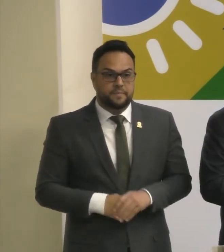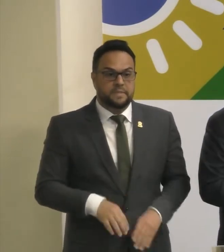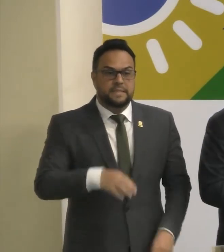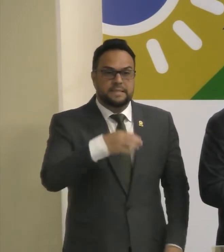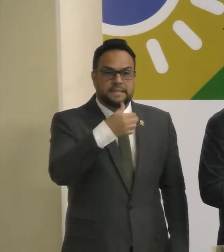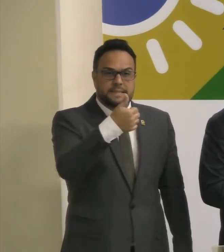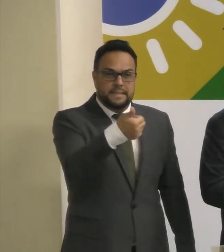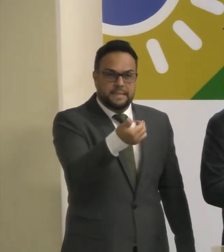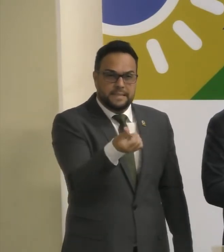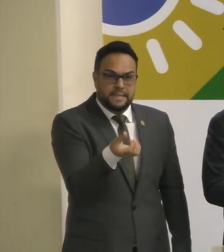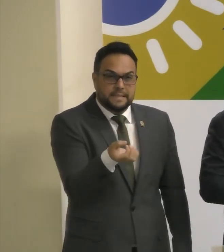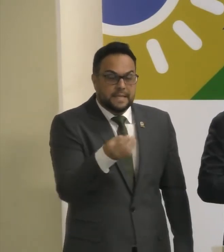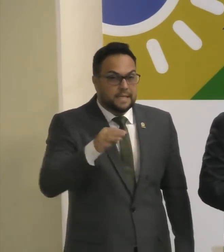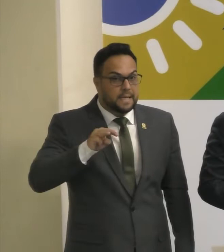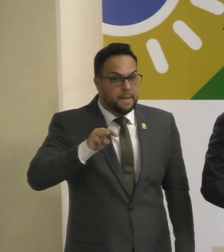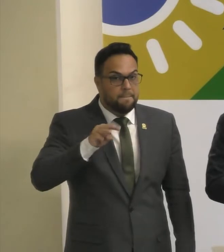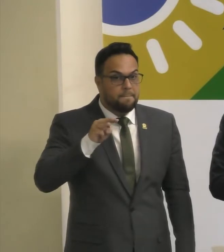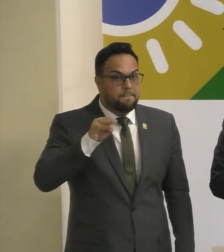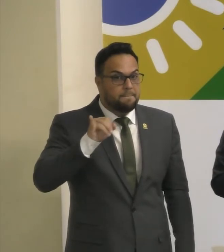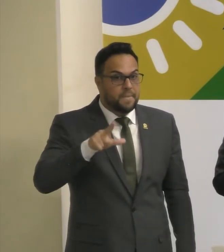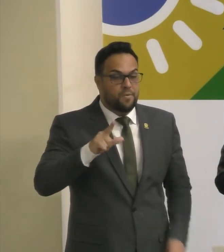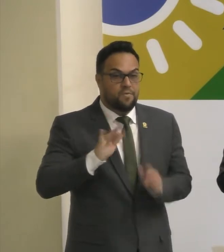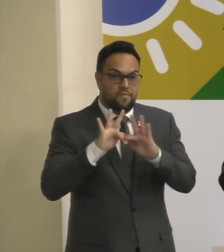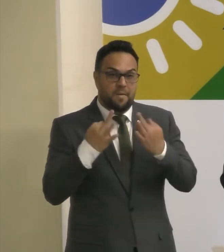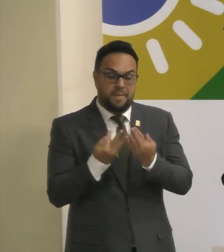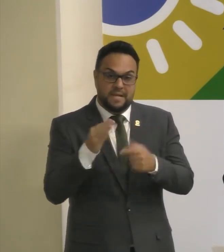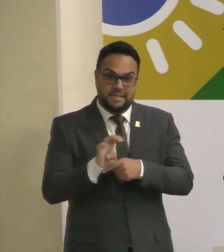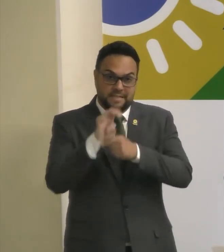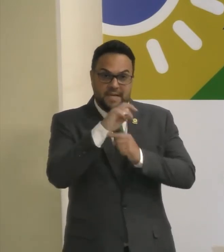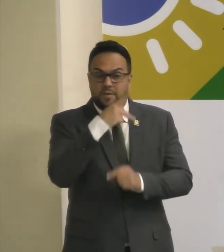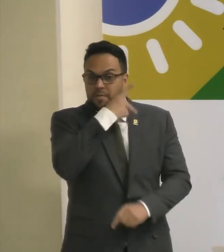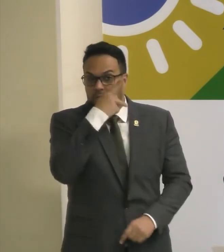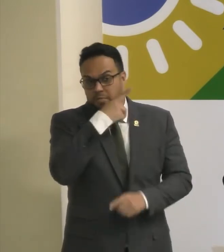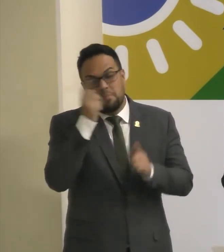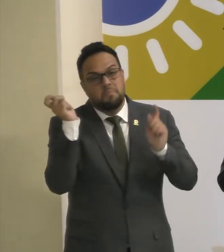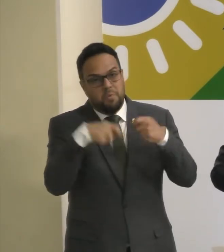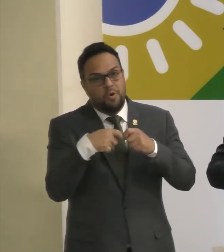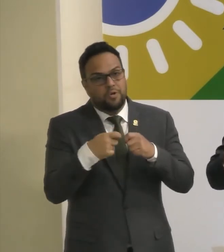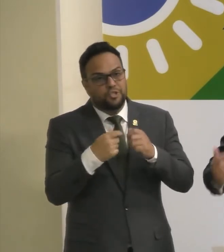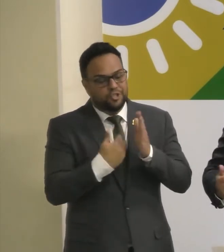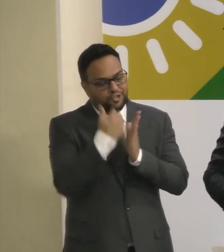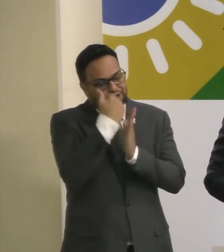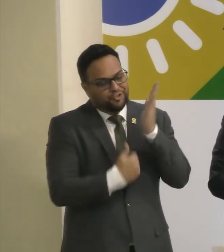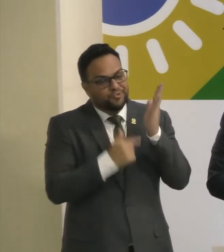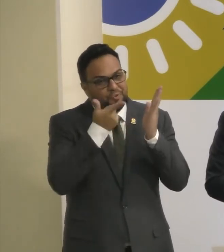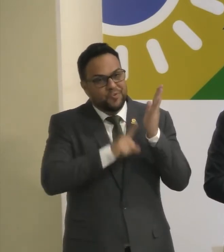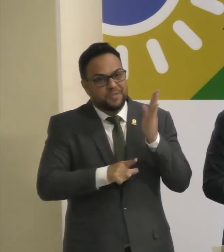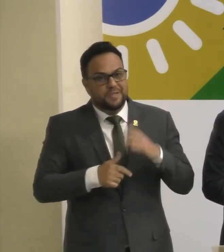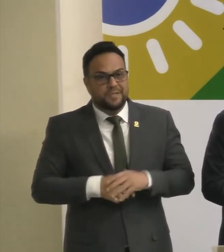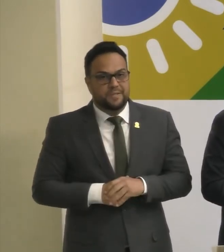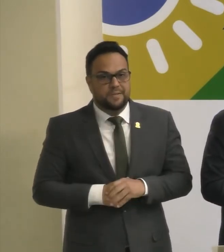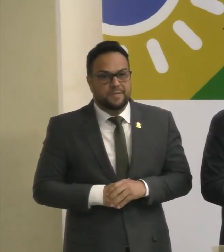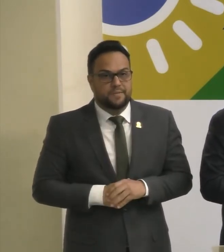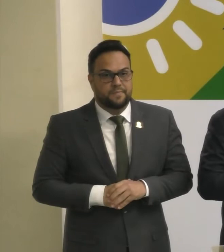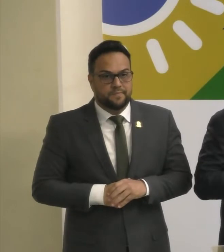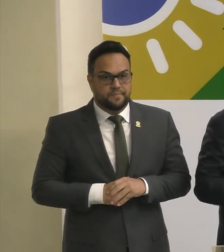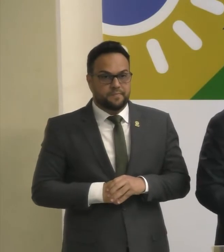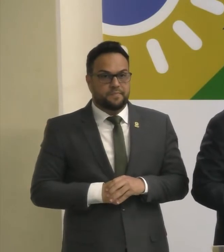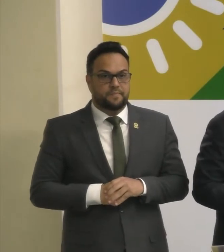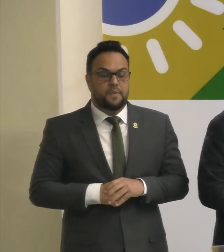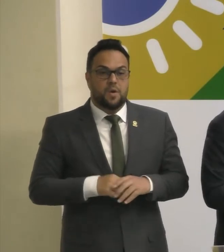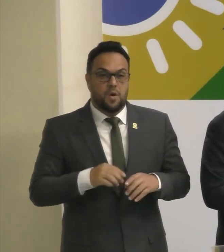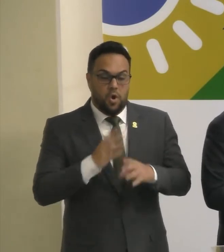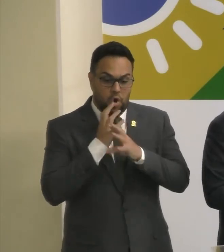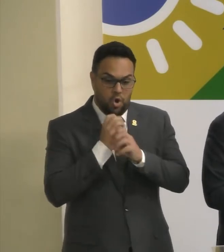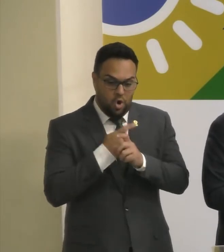mil famílias do nosso Estado poderão receber esse benefício. Com mais esse espaço no orçamento, nossa